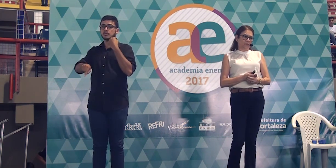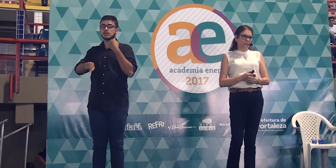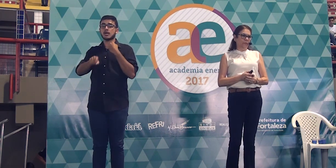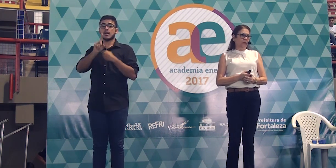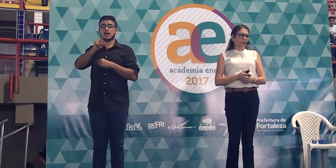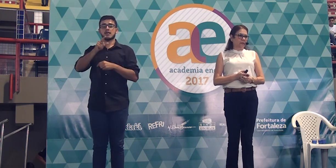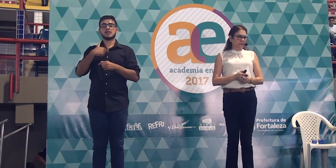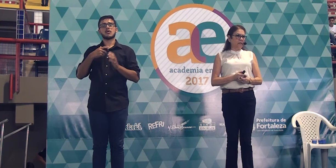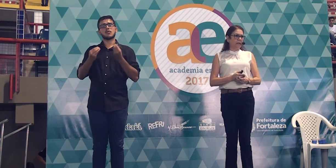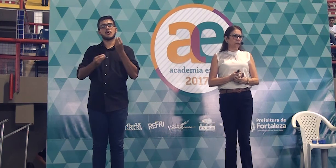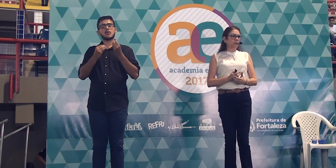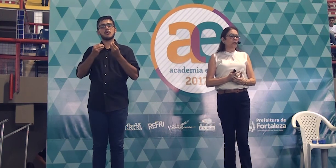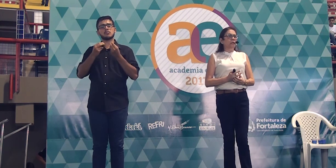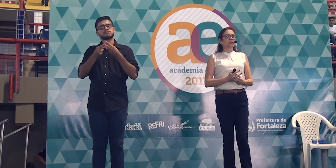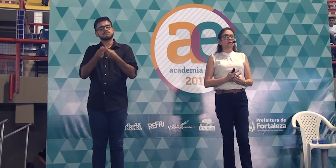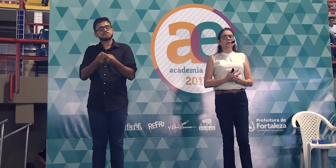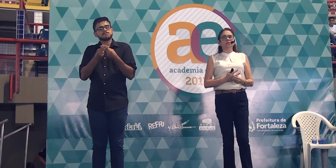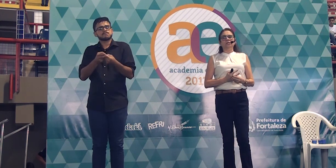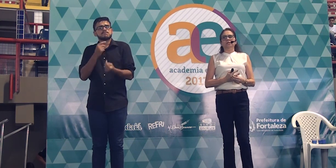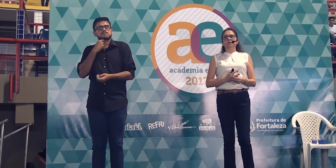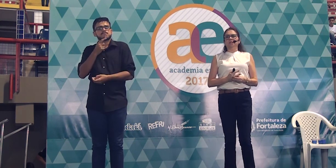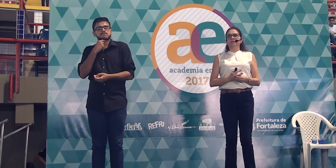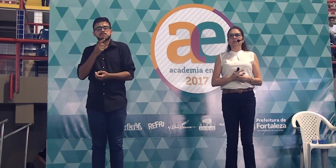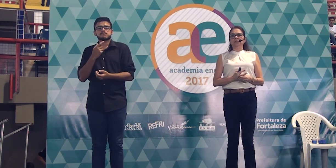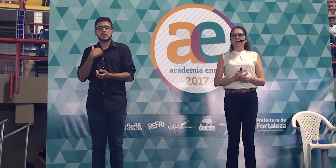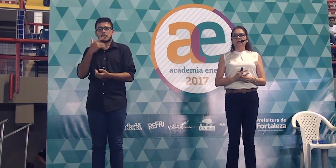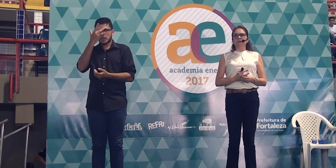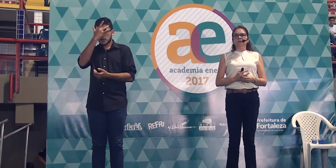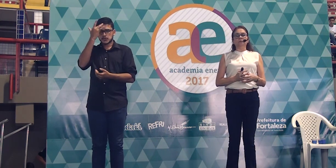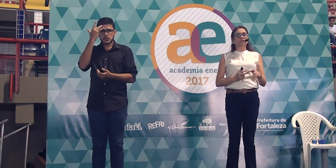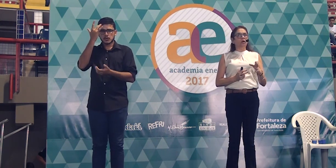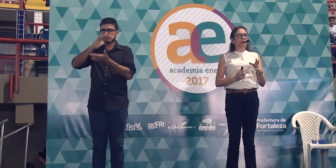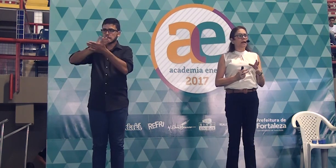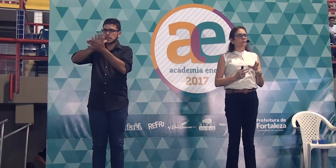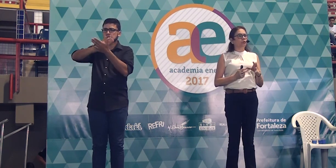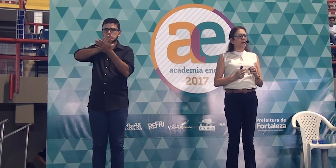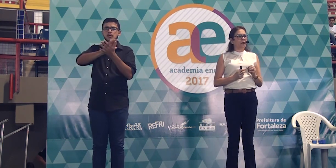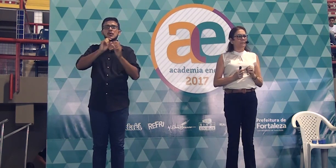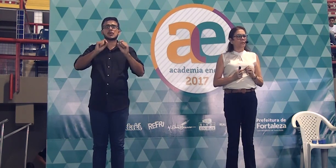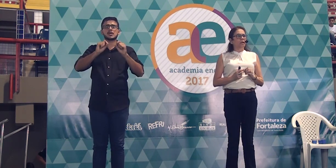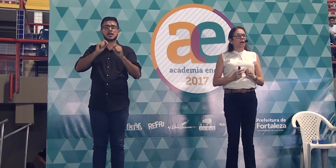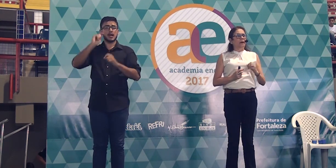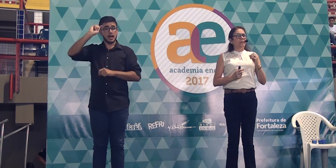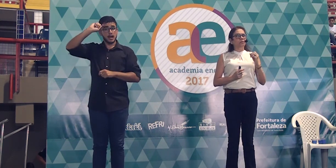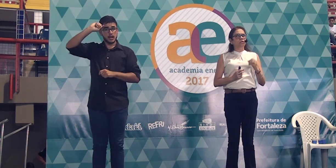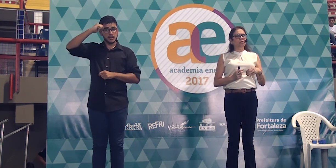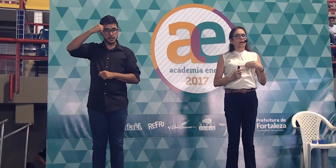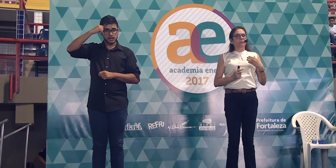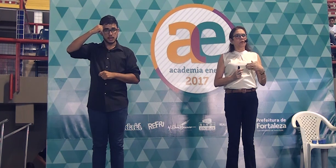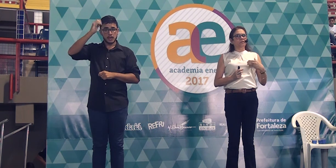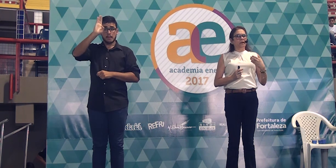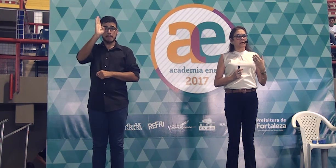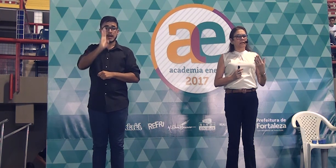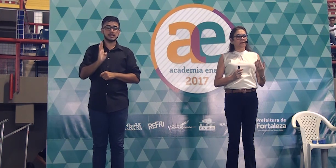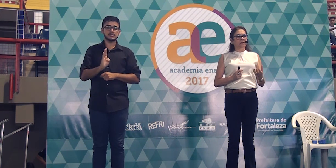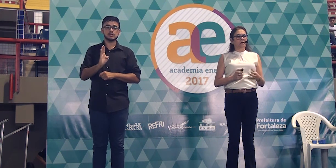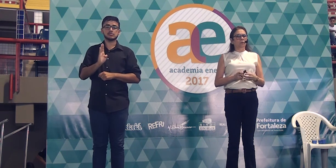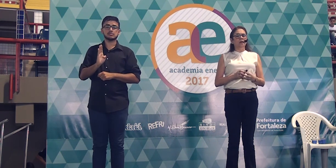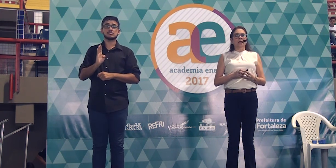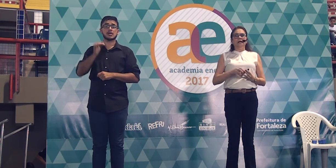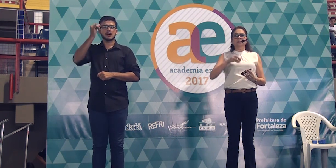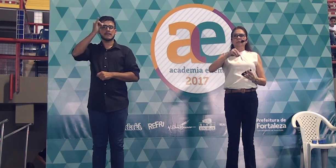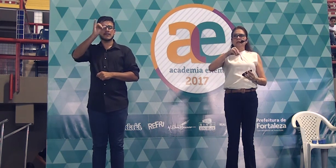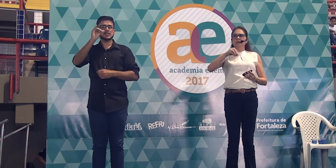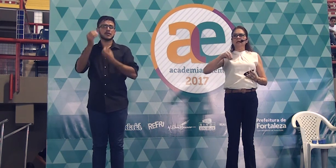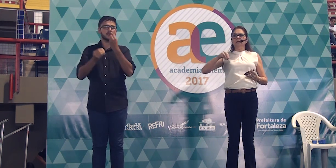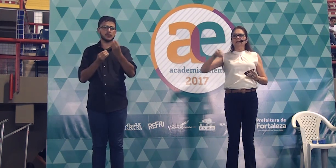no Brasil. Está certo? Então, a gente deixa essas dicas. Vamos só recapitular. A partir da próxima redação,